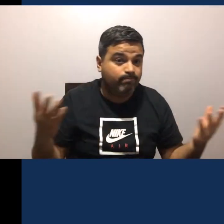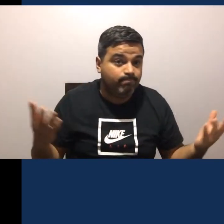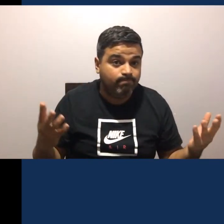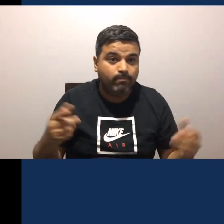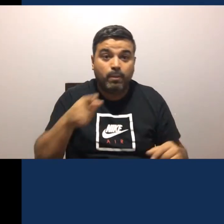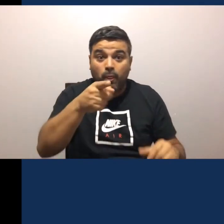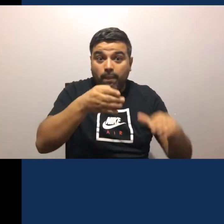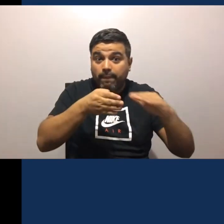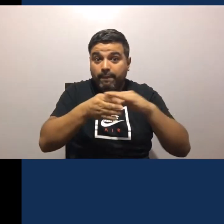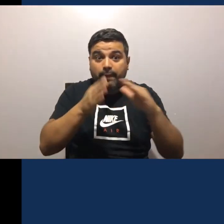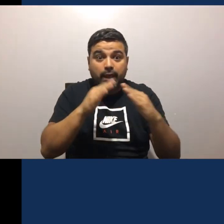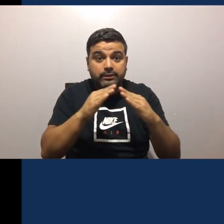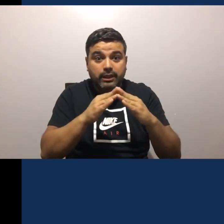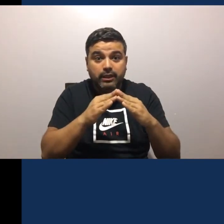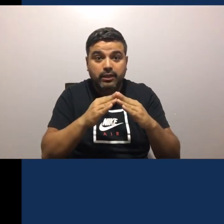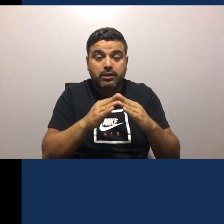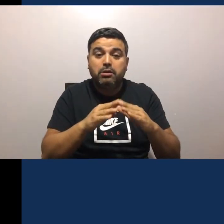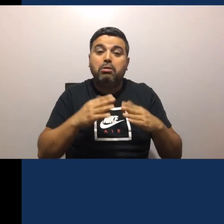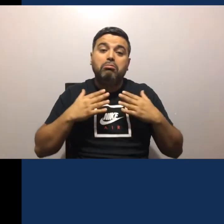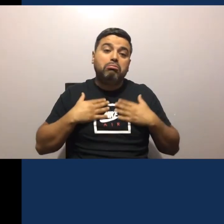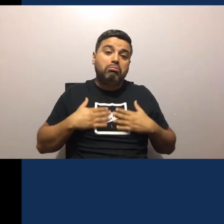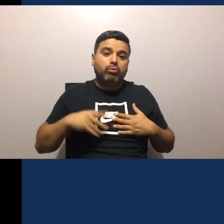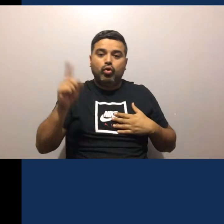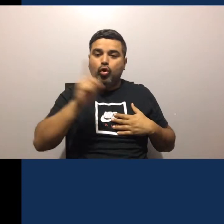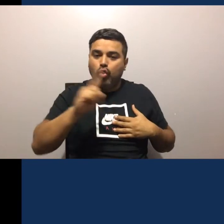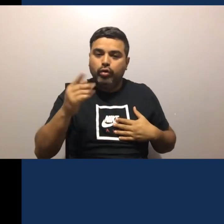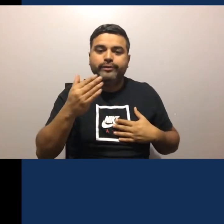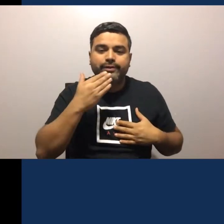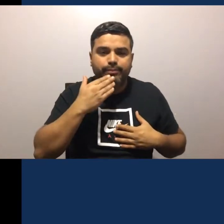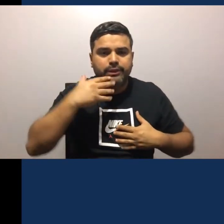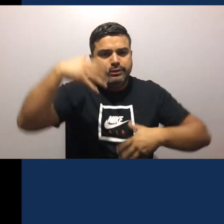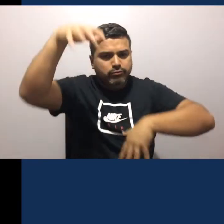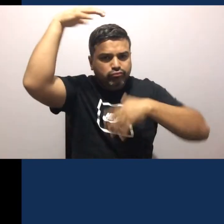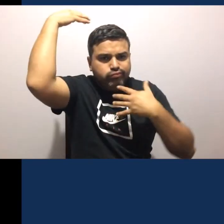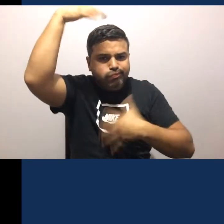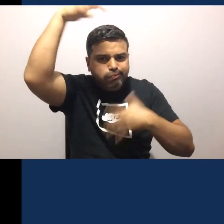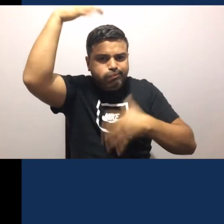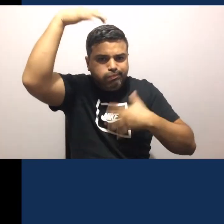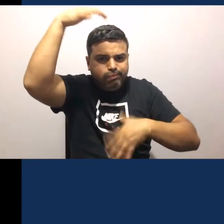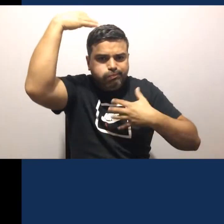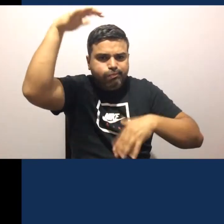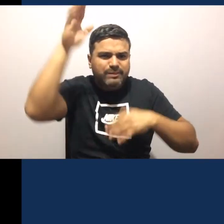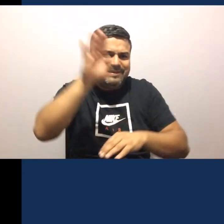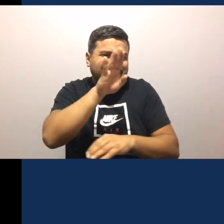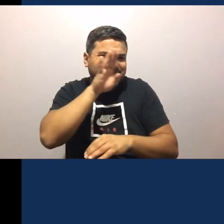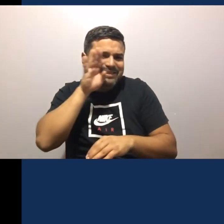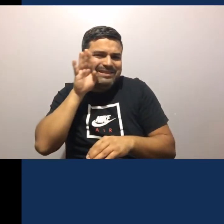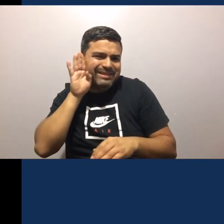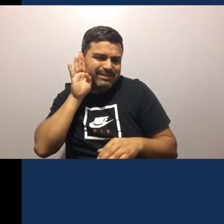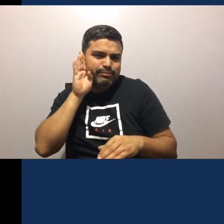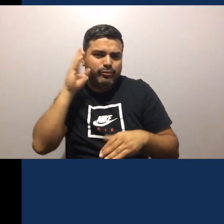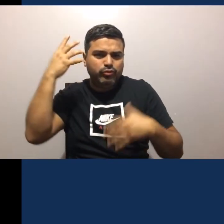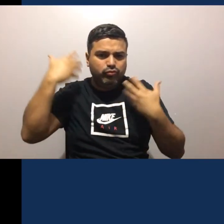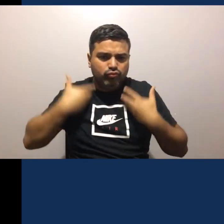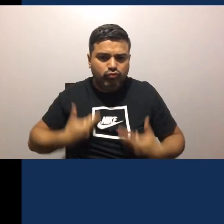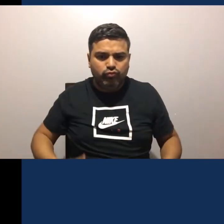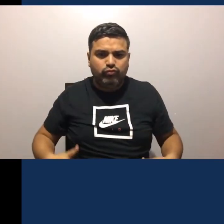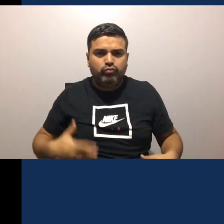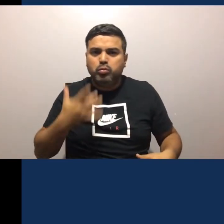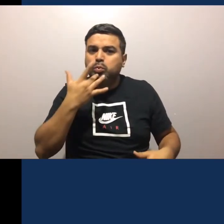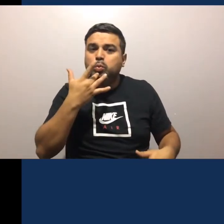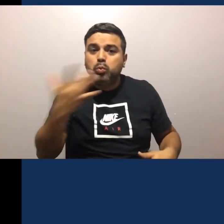No es suficiente Solo con quitarte La ropa Debes Bañarte Porque el virus También podría Estar en tu cuerpo